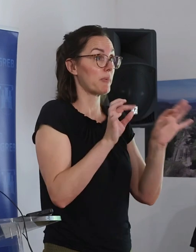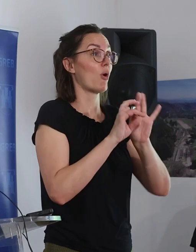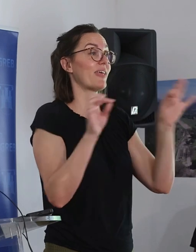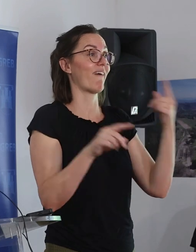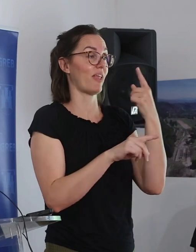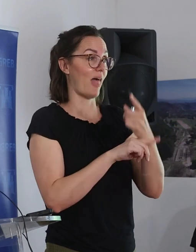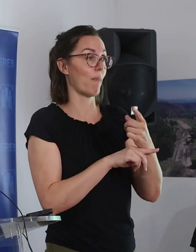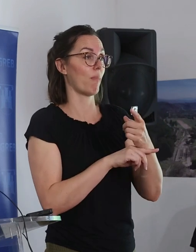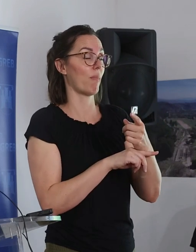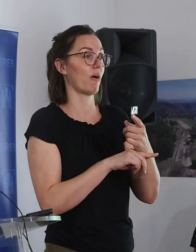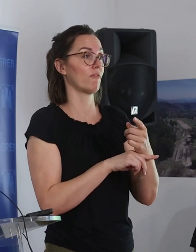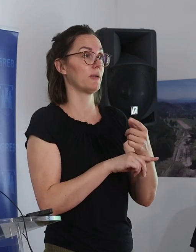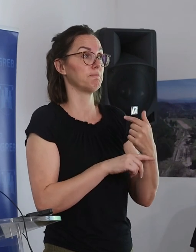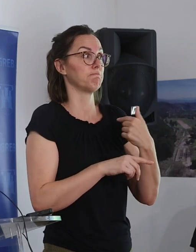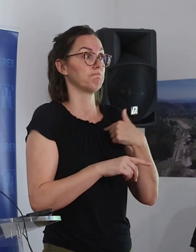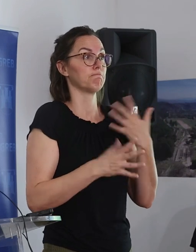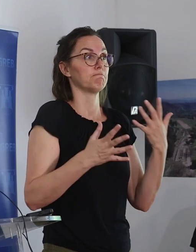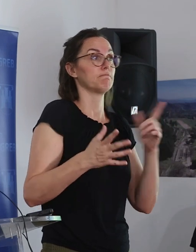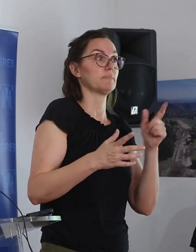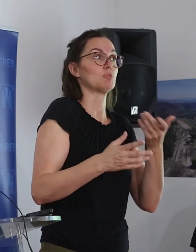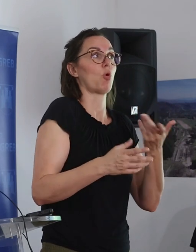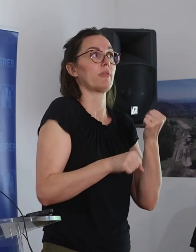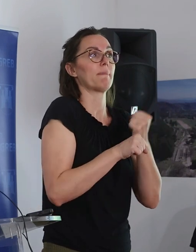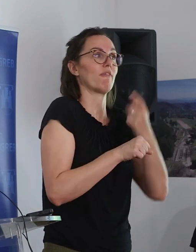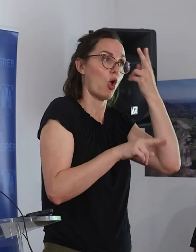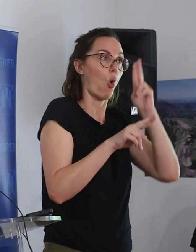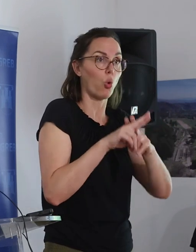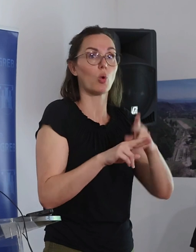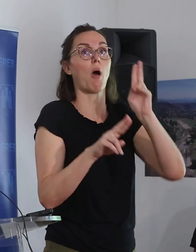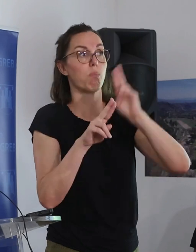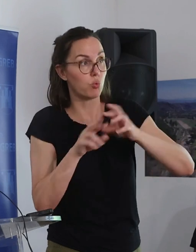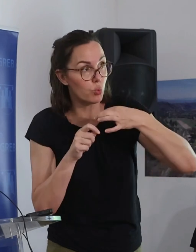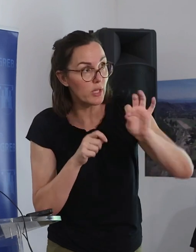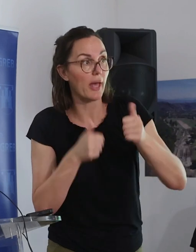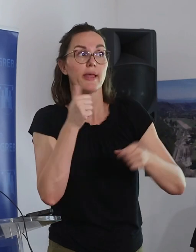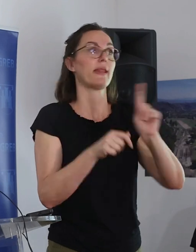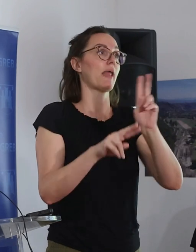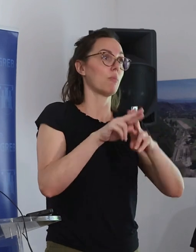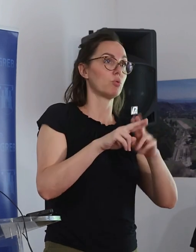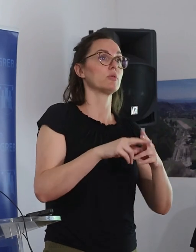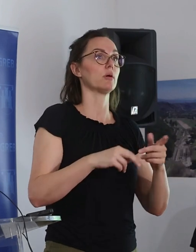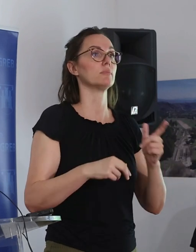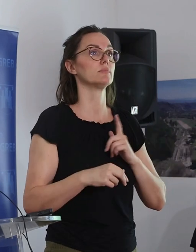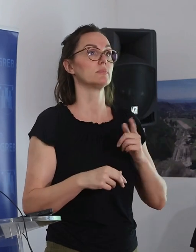nabovu, tako da u tom smislu niti smo doneli odluku da nećemo, niti smo doneli odluku da hoćemo, to sve ovisi o studiju.